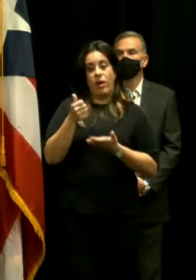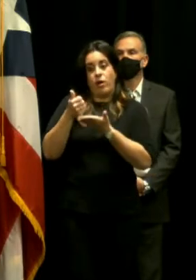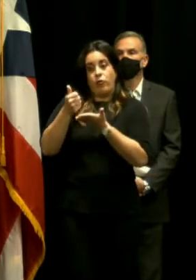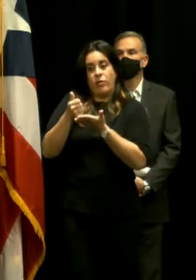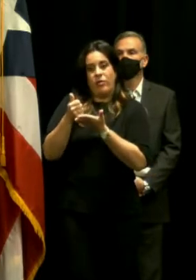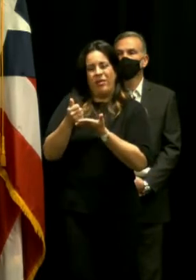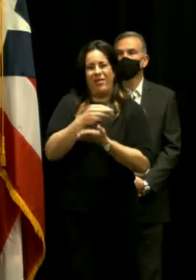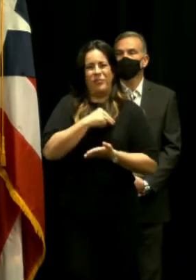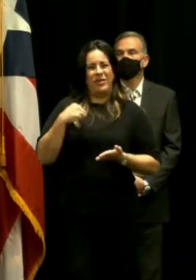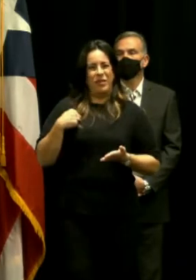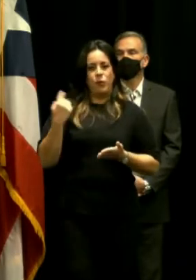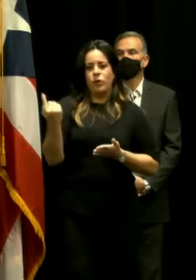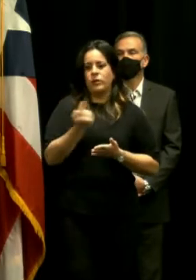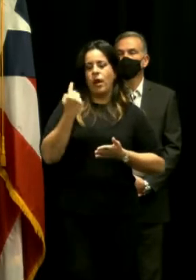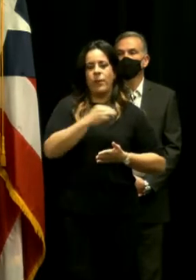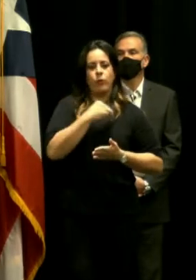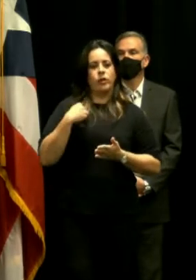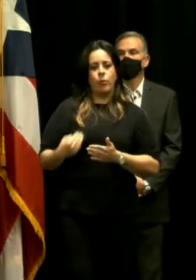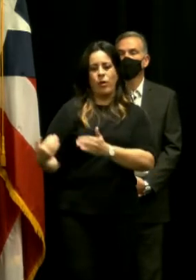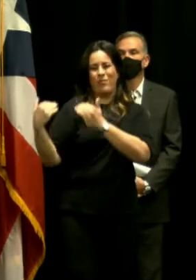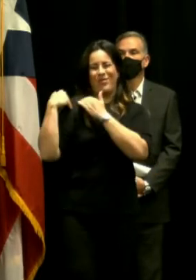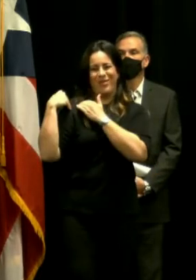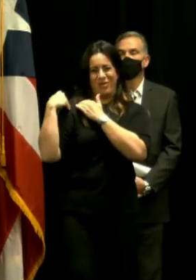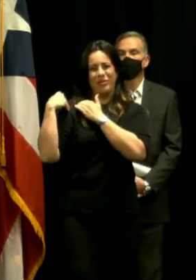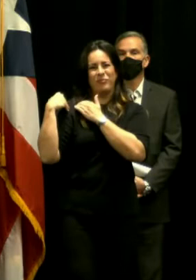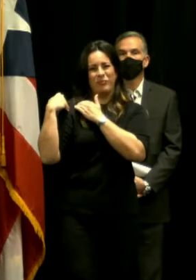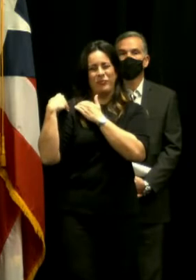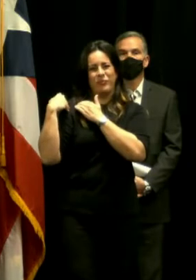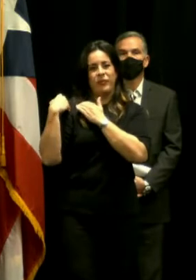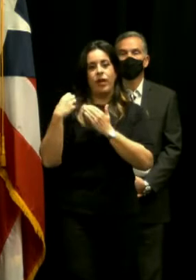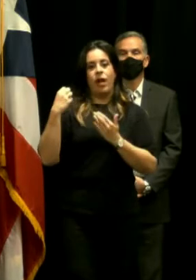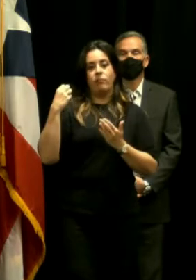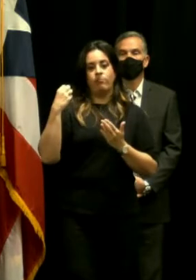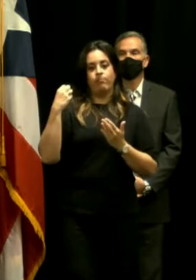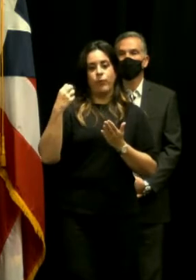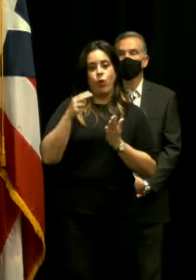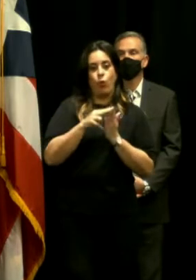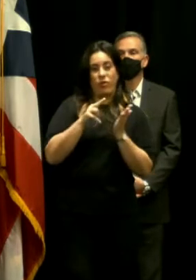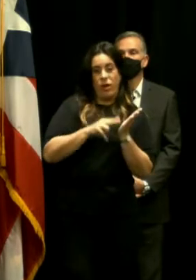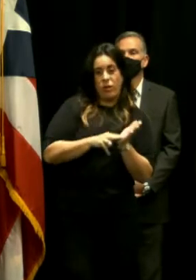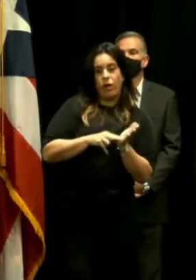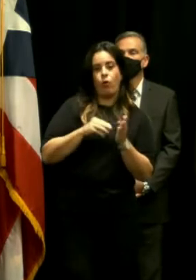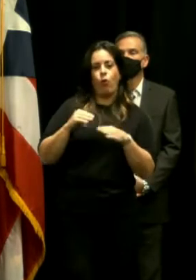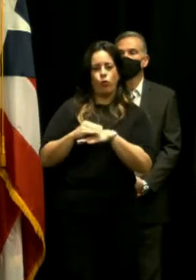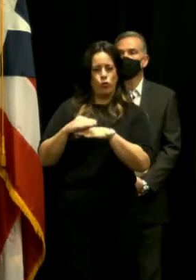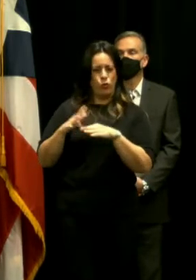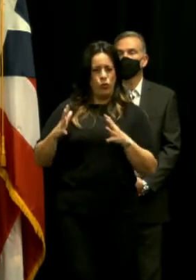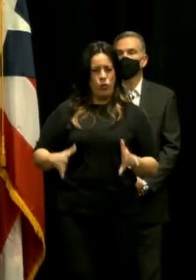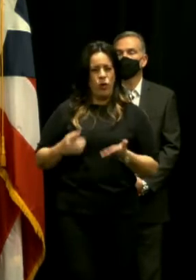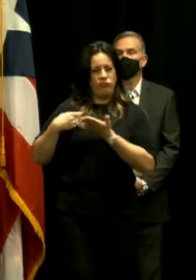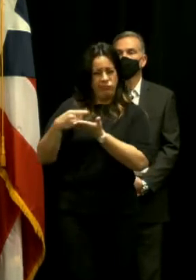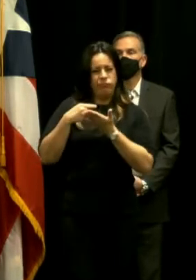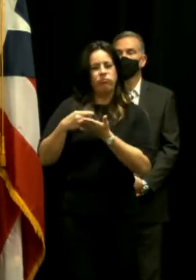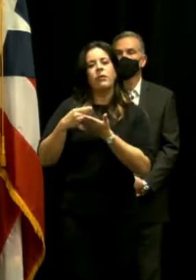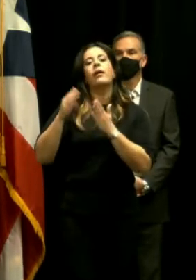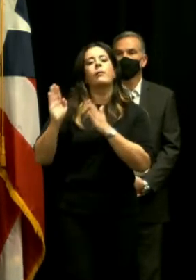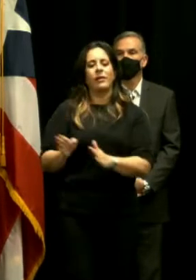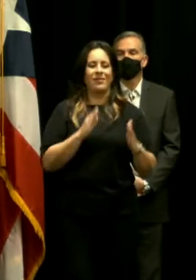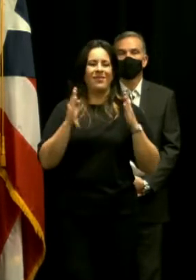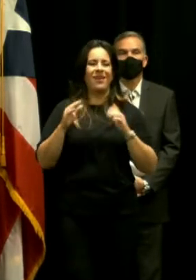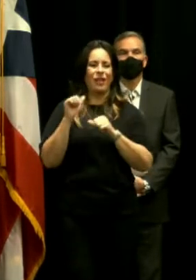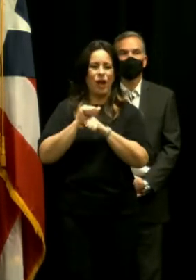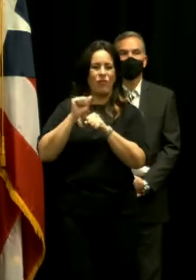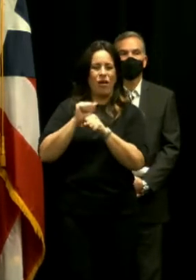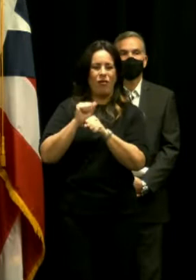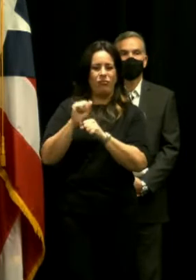siempre ha sido el municipio el que está a cargo se contrataran consultores y se y se planificara la obra